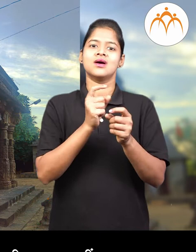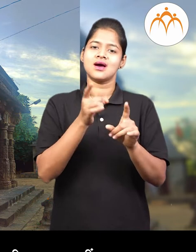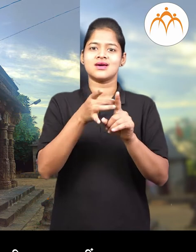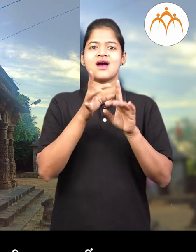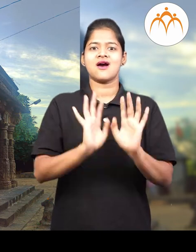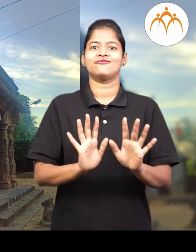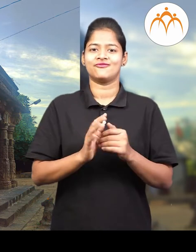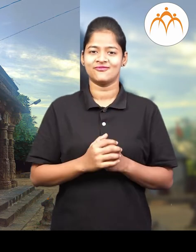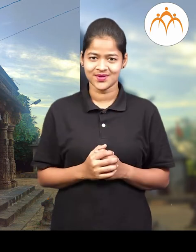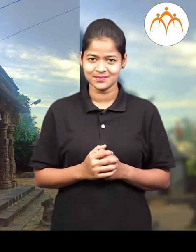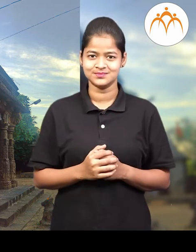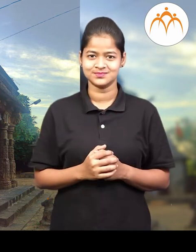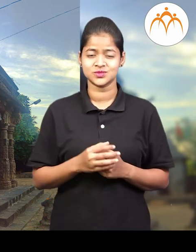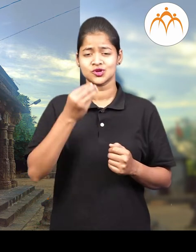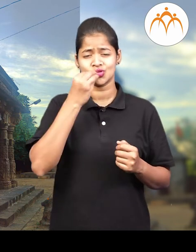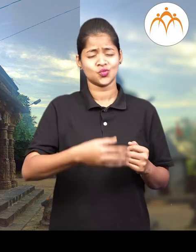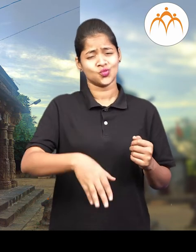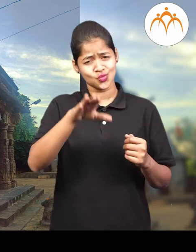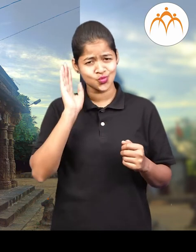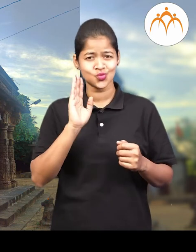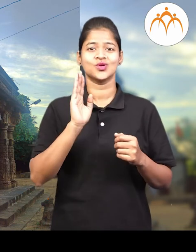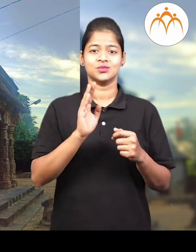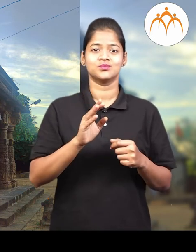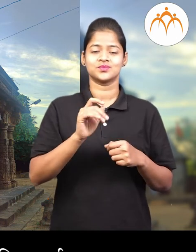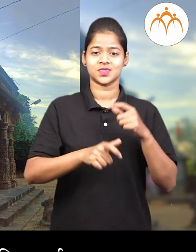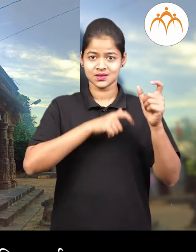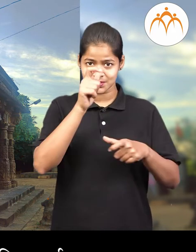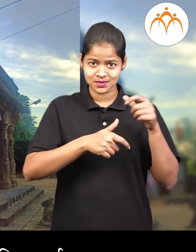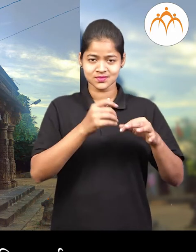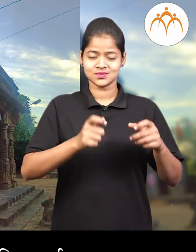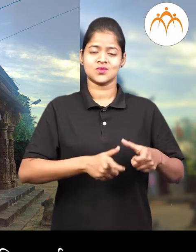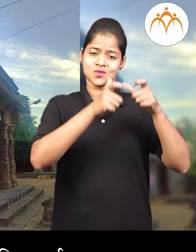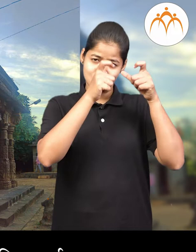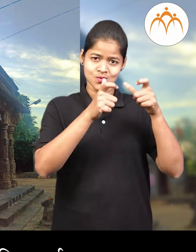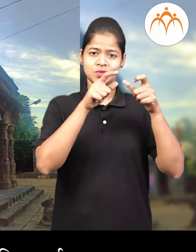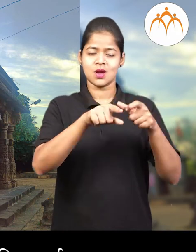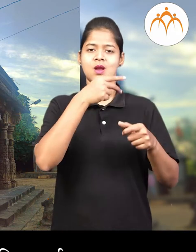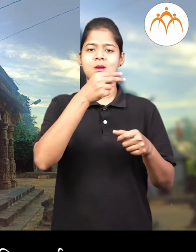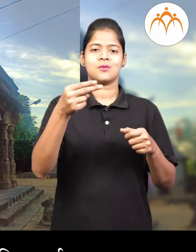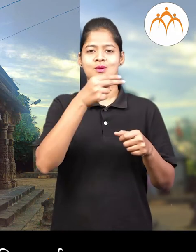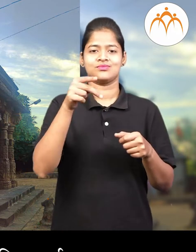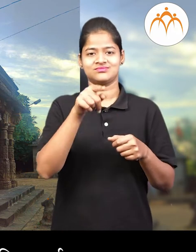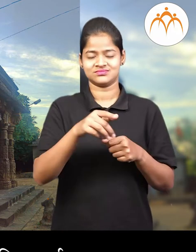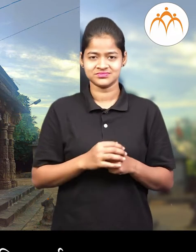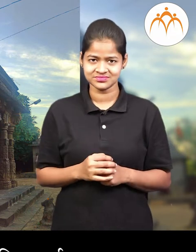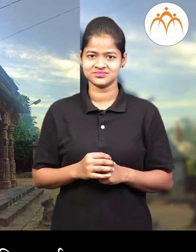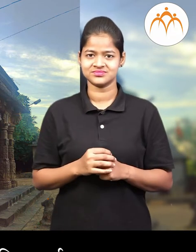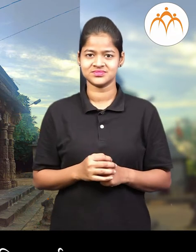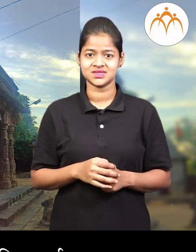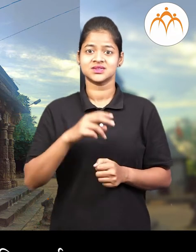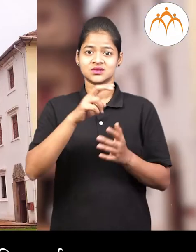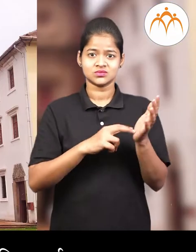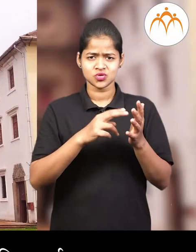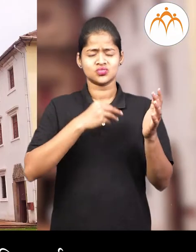इमारतिनना आतिहासिक वास्तु असमनताद प्रत्येक गावा मधे खूब पुर्वीचे एकादे